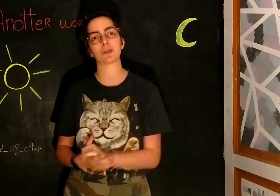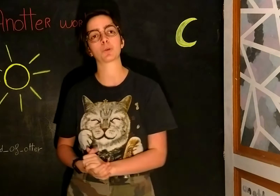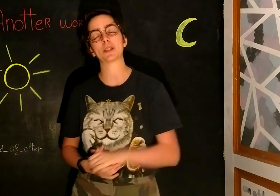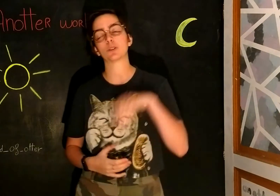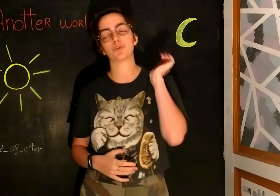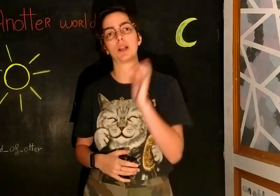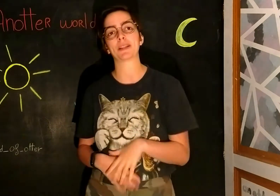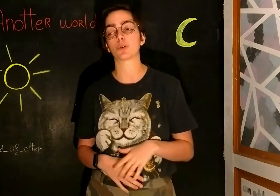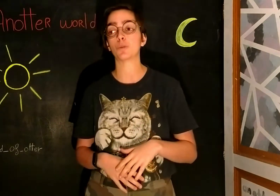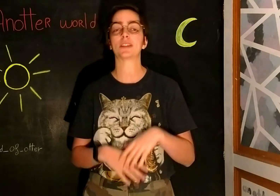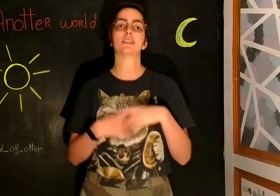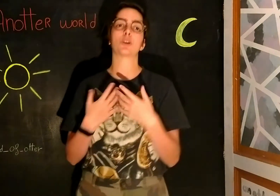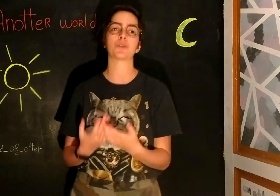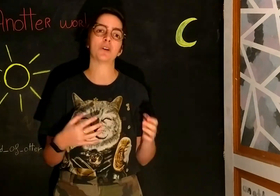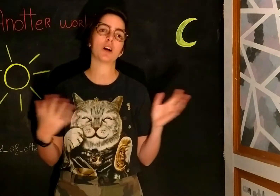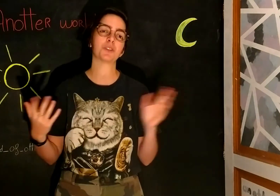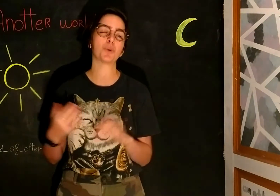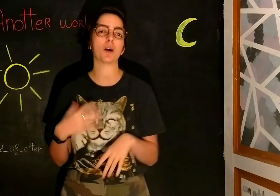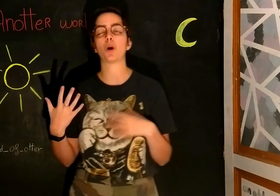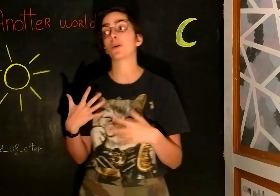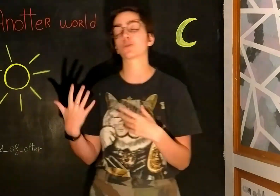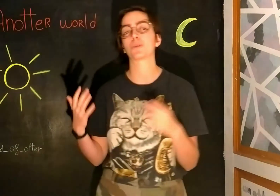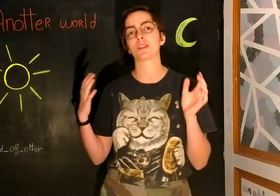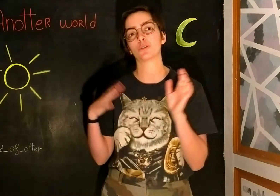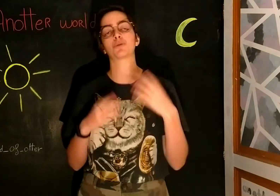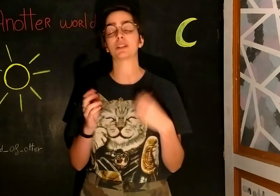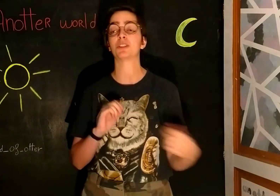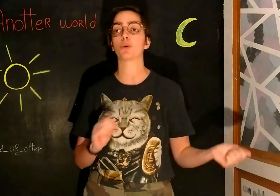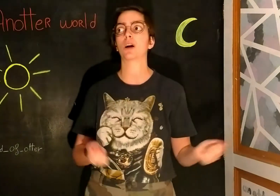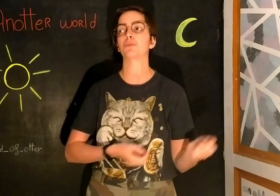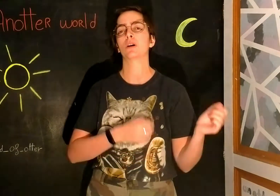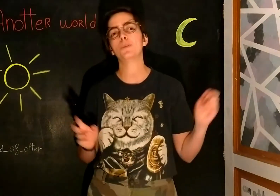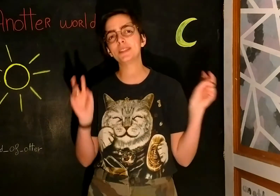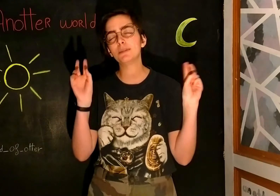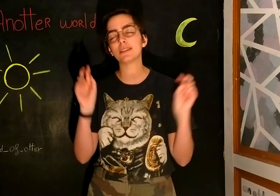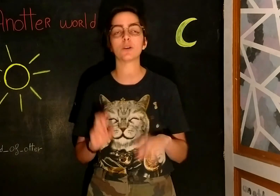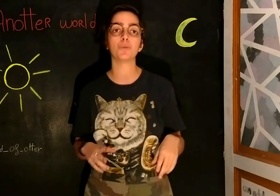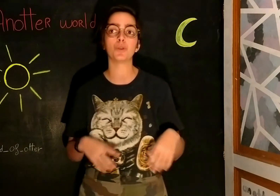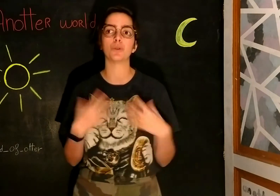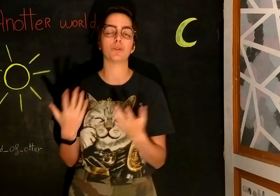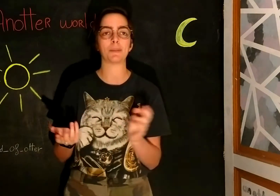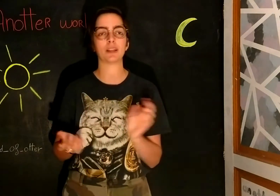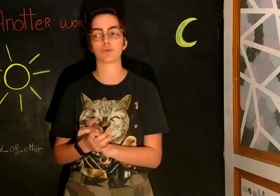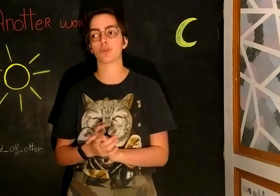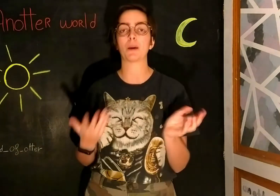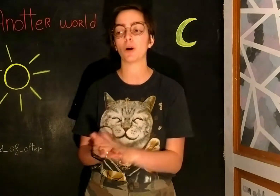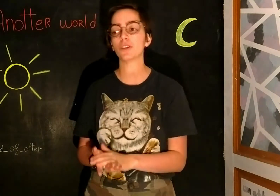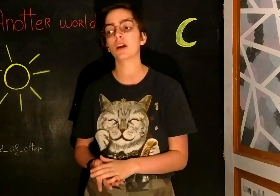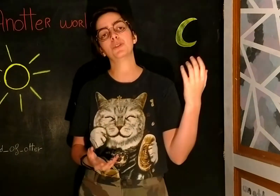'apprenne une compétence, tu peux la mettre en commentaire. Si tu as envie d'avoir un petit programme pour apprendre une compétence, je me fais des petits programmes pour optimiser au mieux la manière dont je pourrais l'apprendre. Le but,